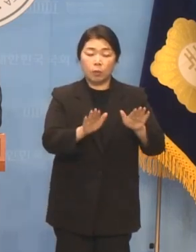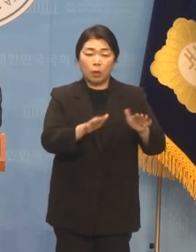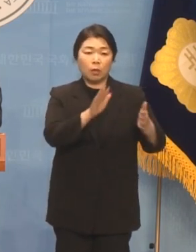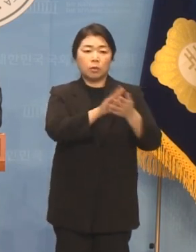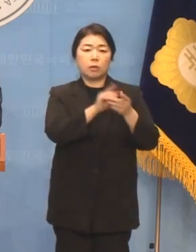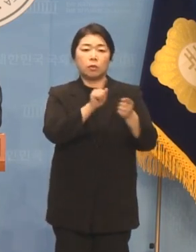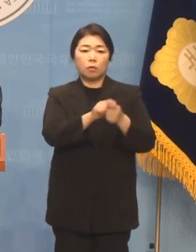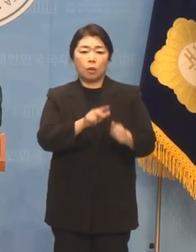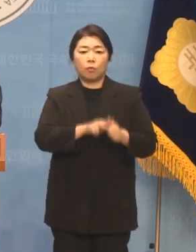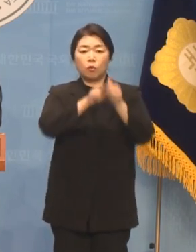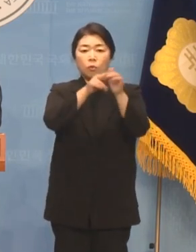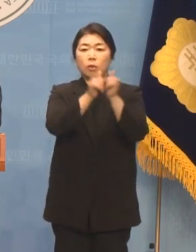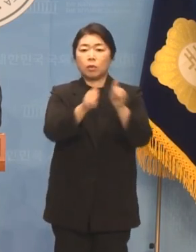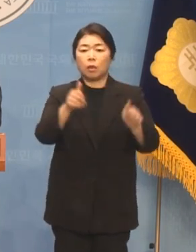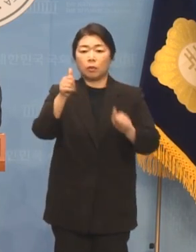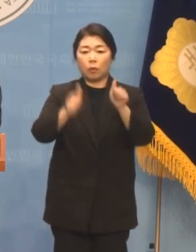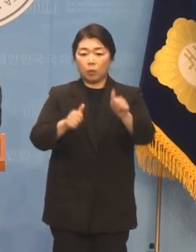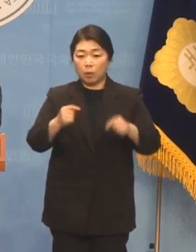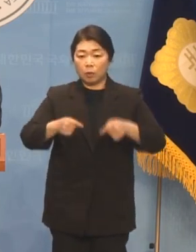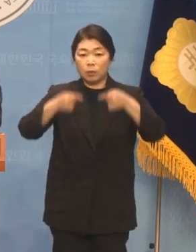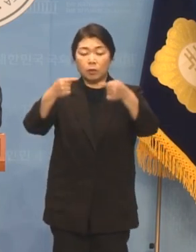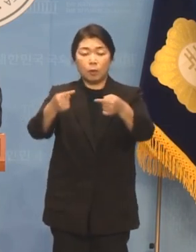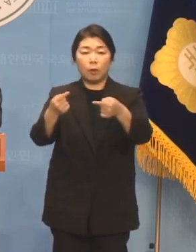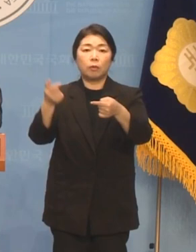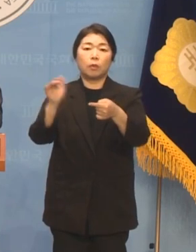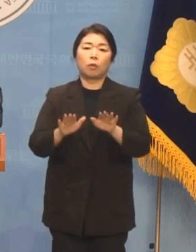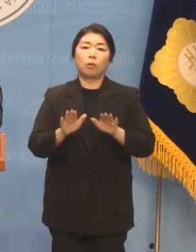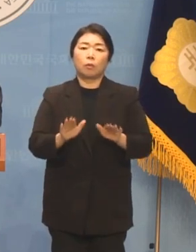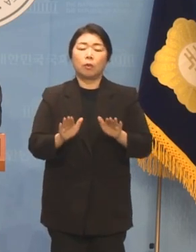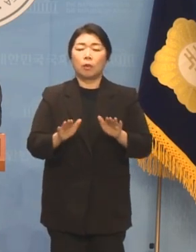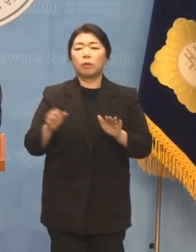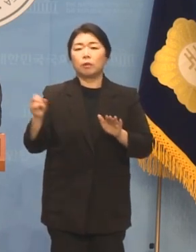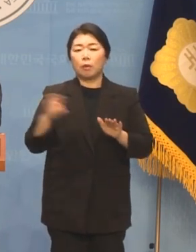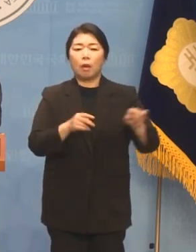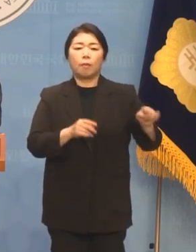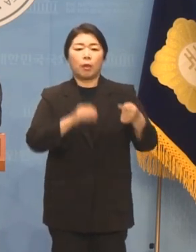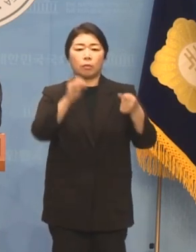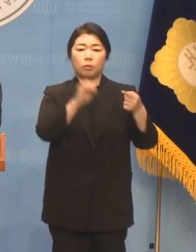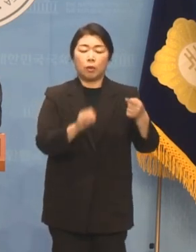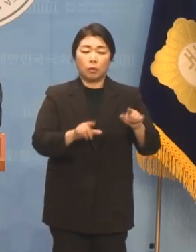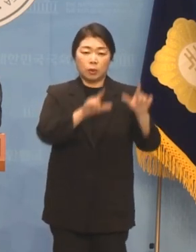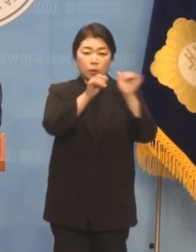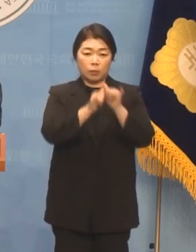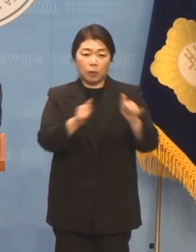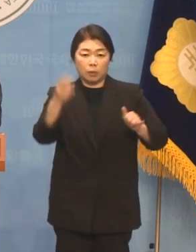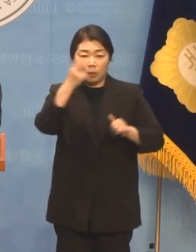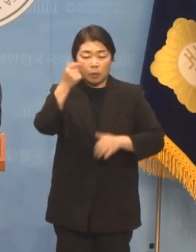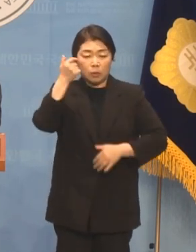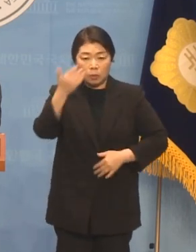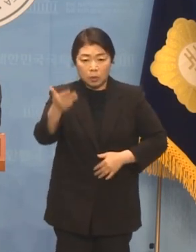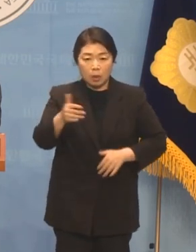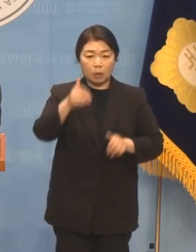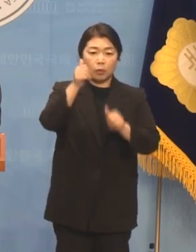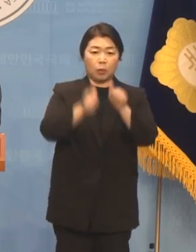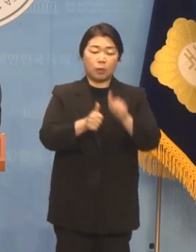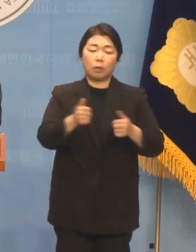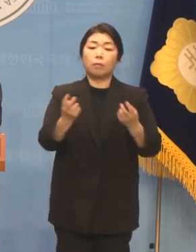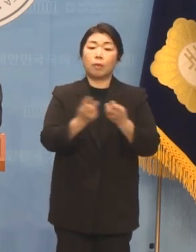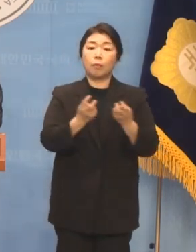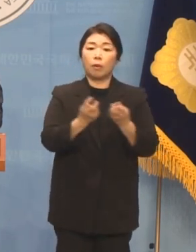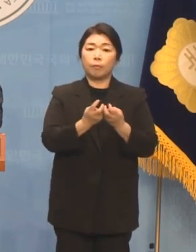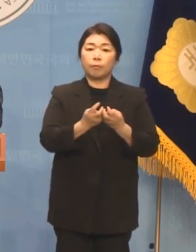후보로 경선에 뛰어들었는데도 이번에는 100% 시민 여론조사 경선 방식을